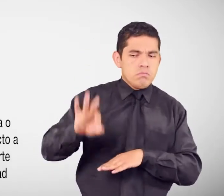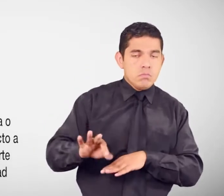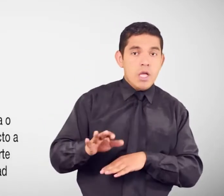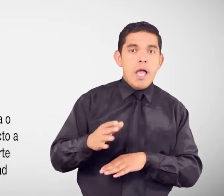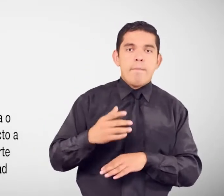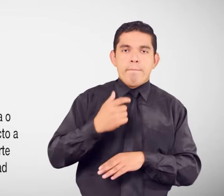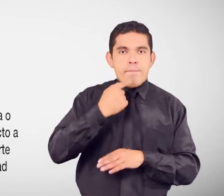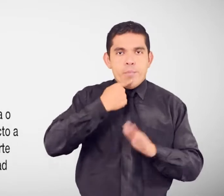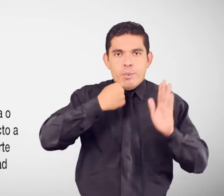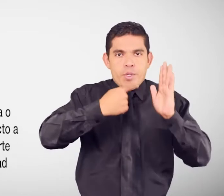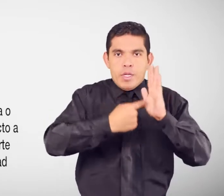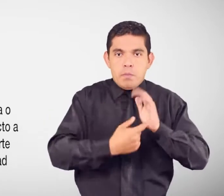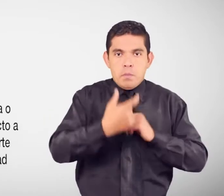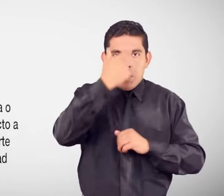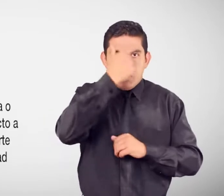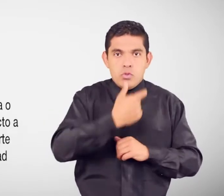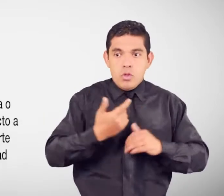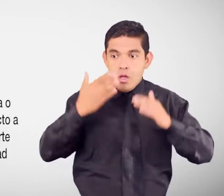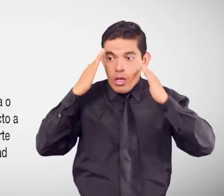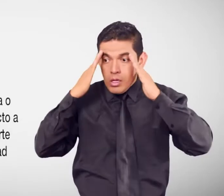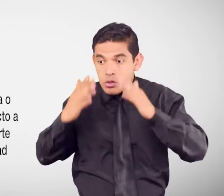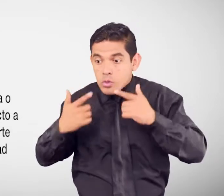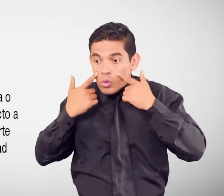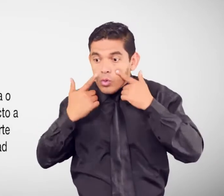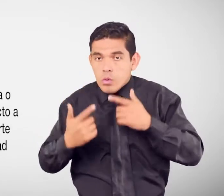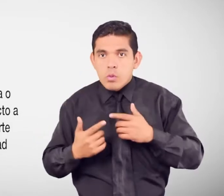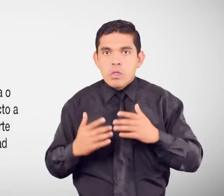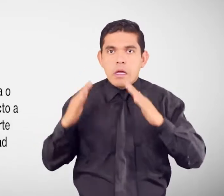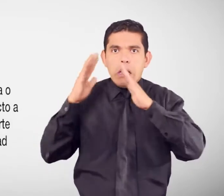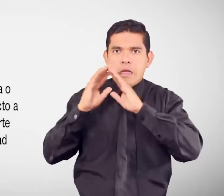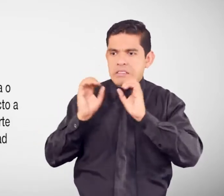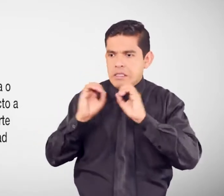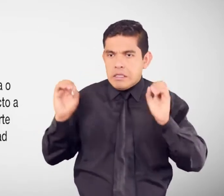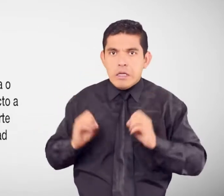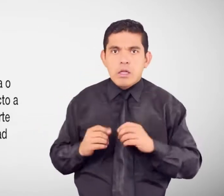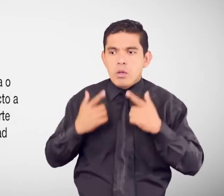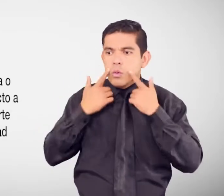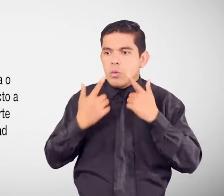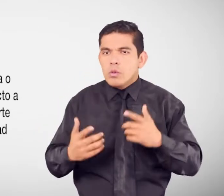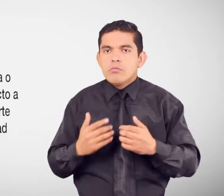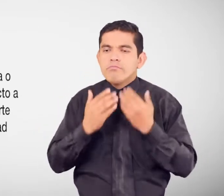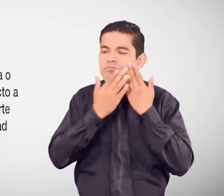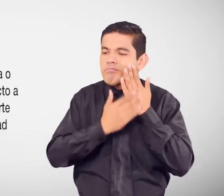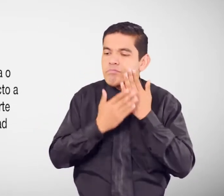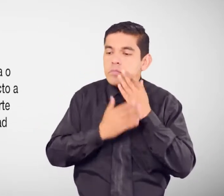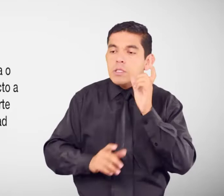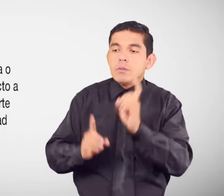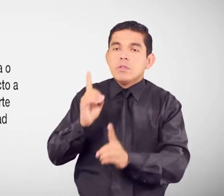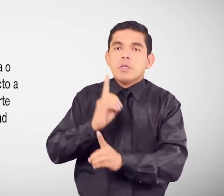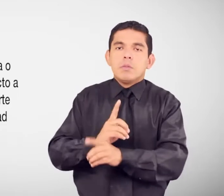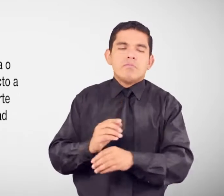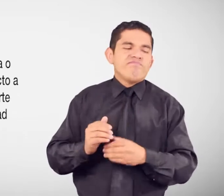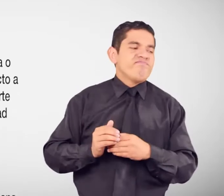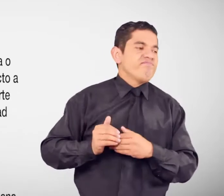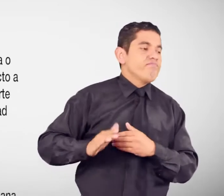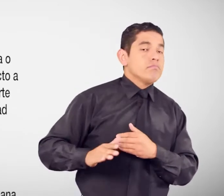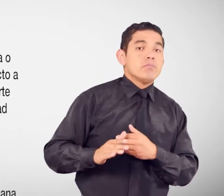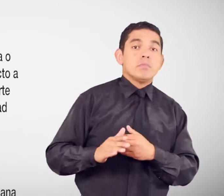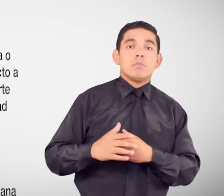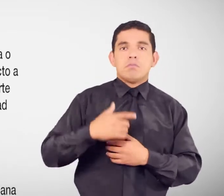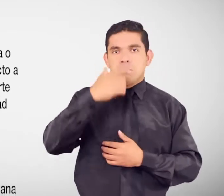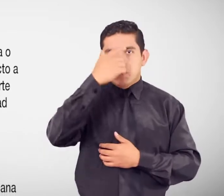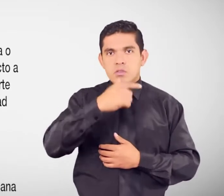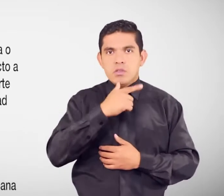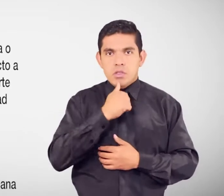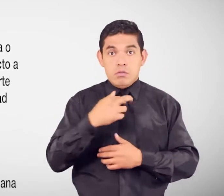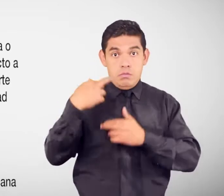desprotege De vivienda Cuidado Y afecto A una persona Con discapacidad Por parte De quien tiene a cargo Y responsabilidad